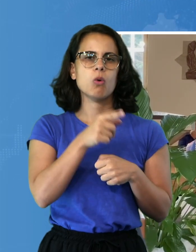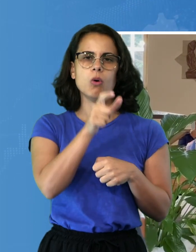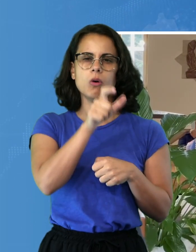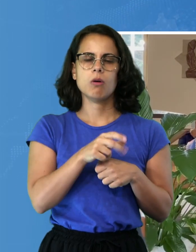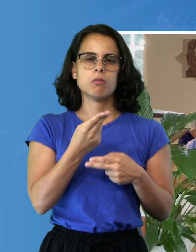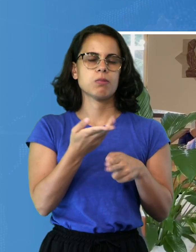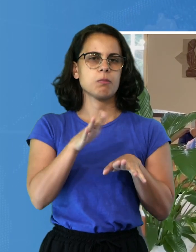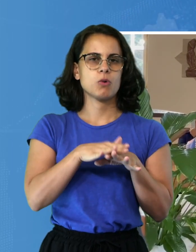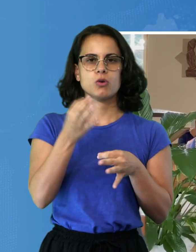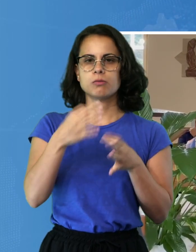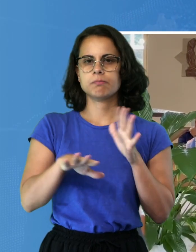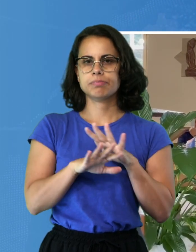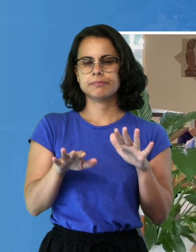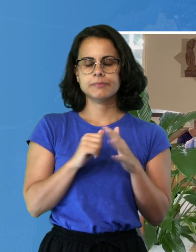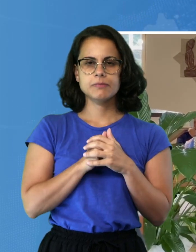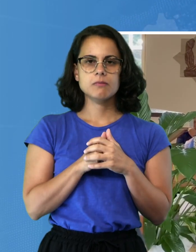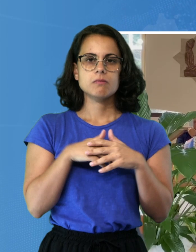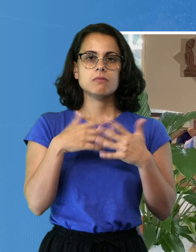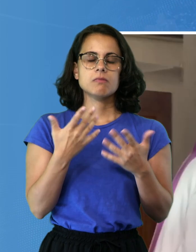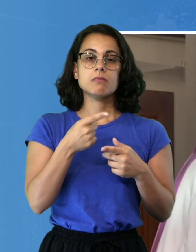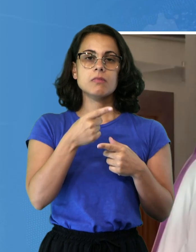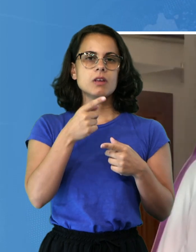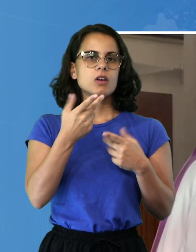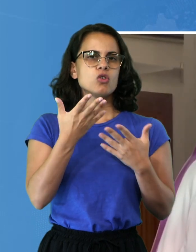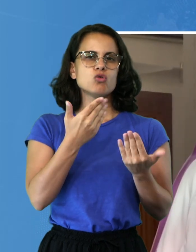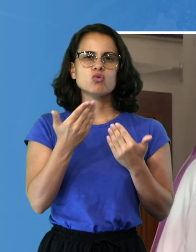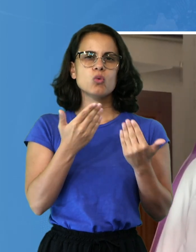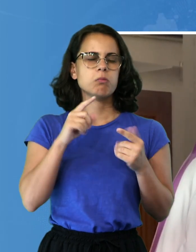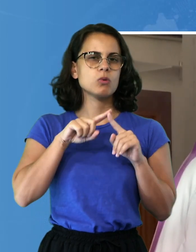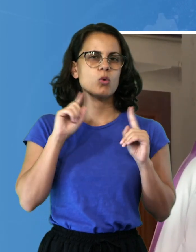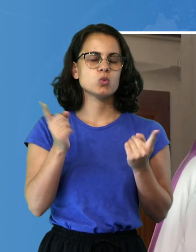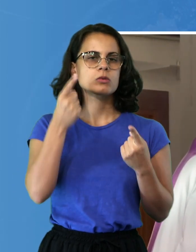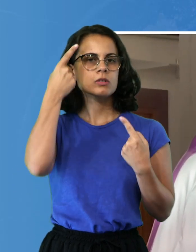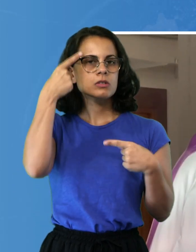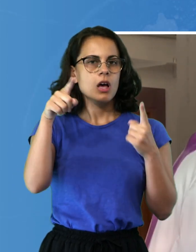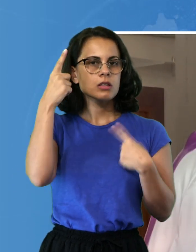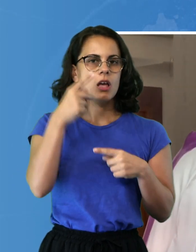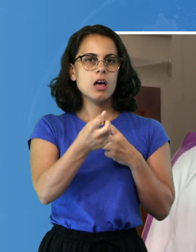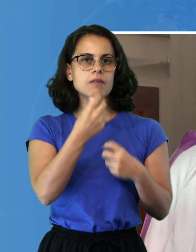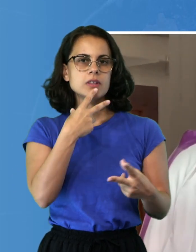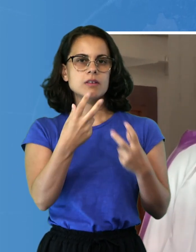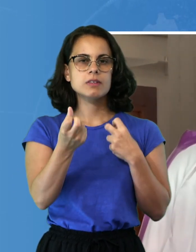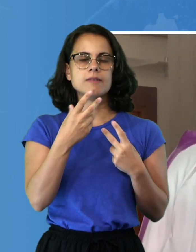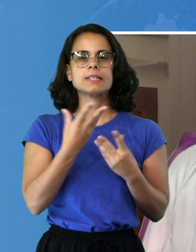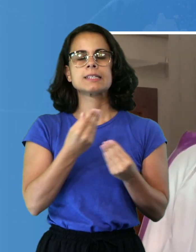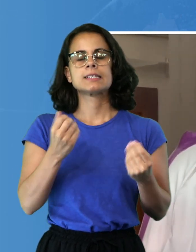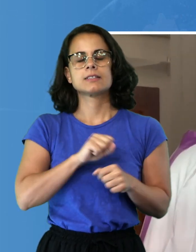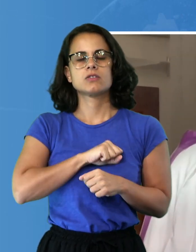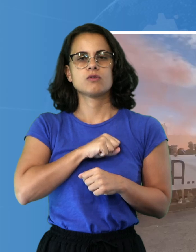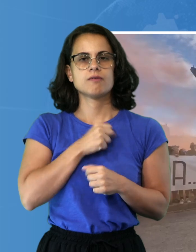morto sul colpo. Una notizia che in poco tempo ha fatto il giro della città e non solo, portando grande dolore. Giuseppe Cozzolino